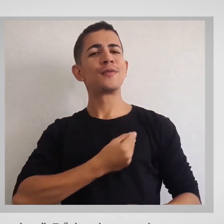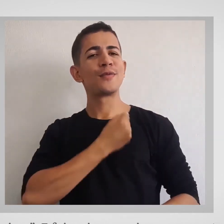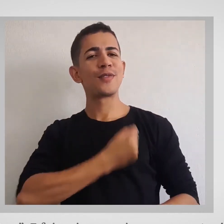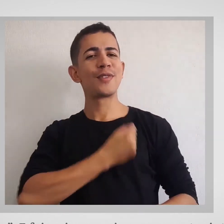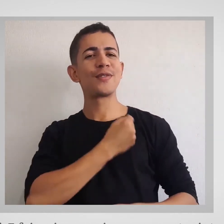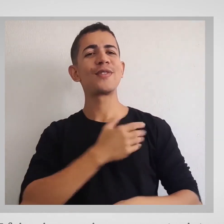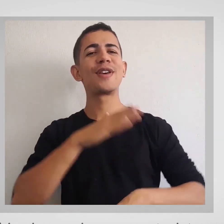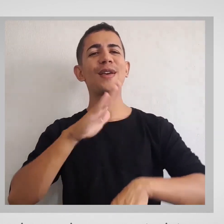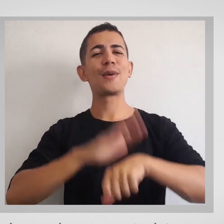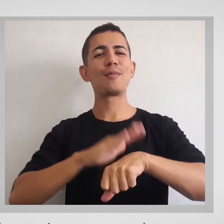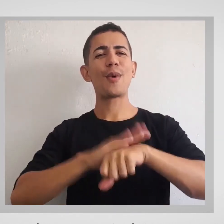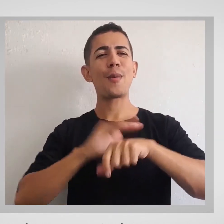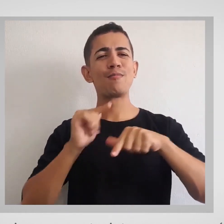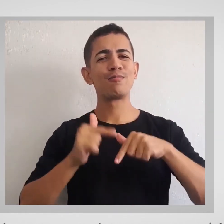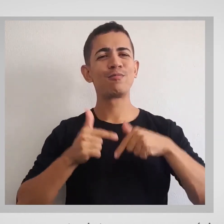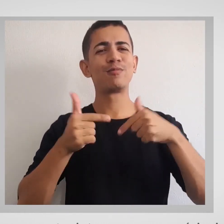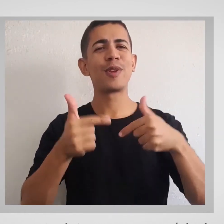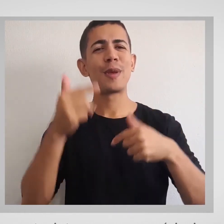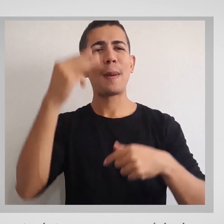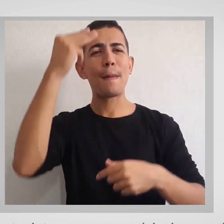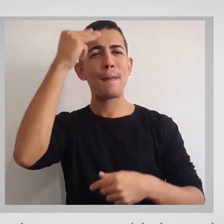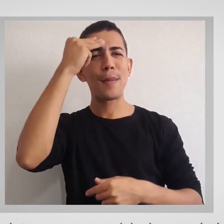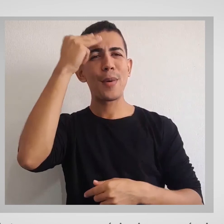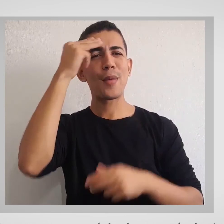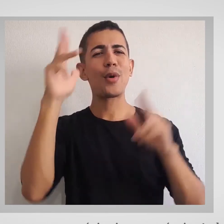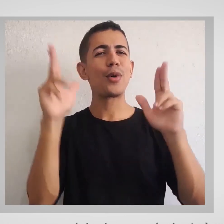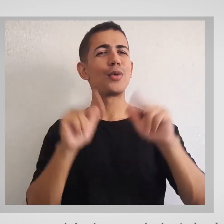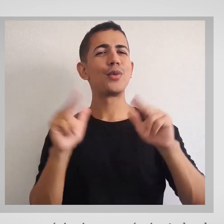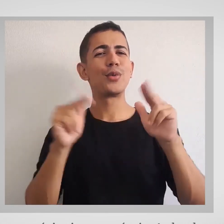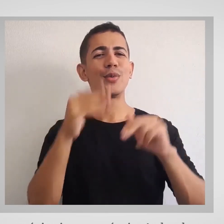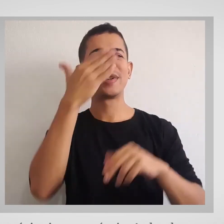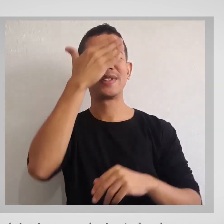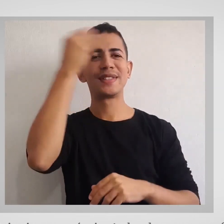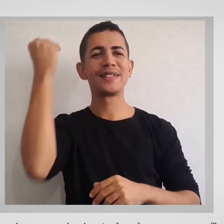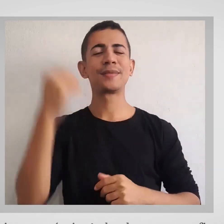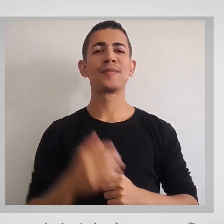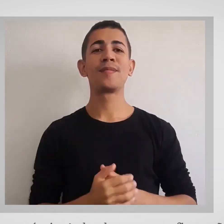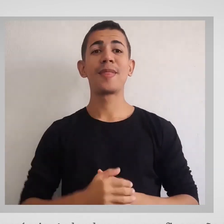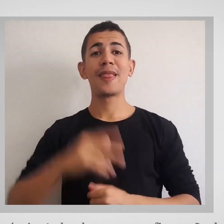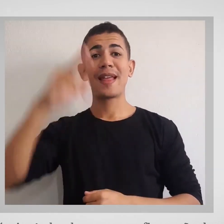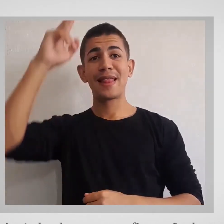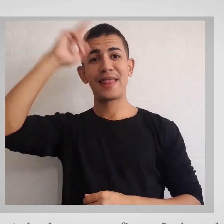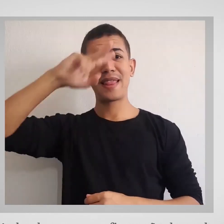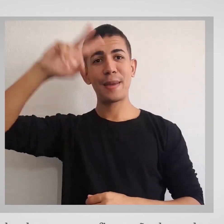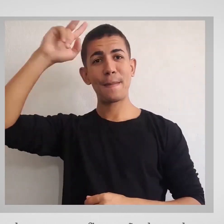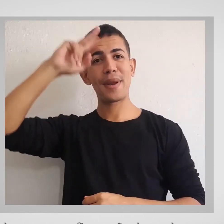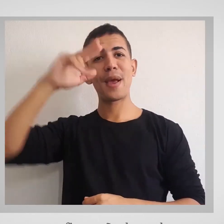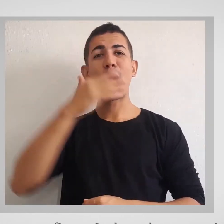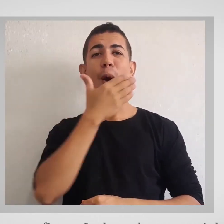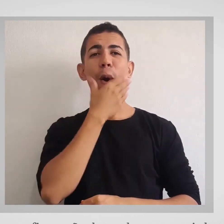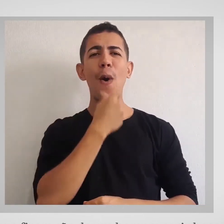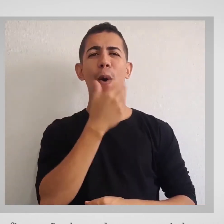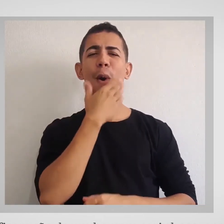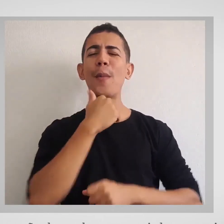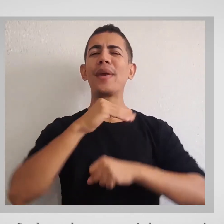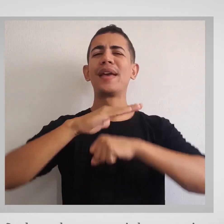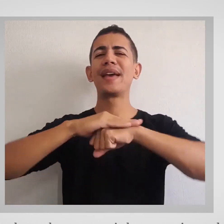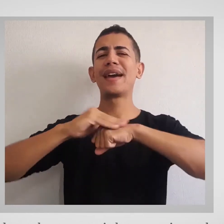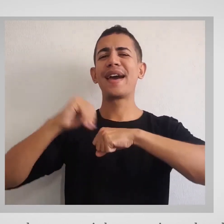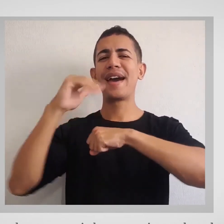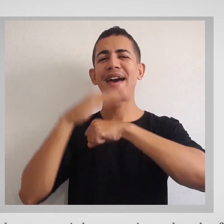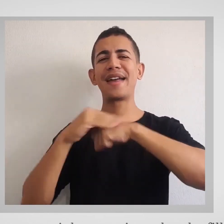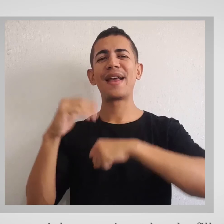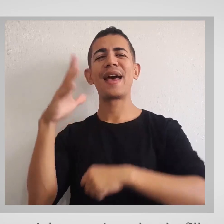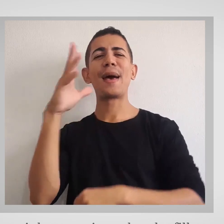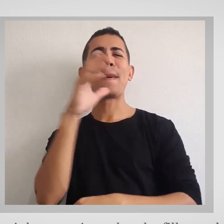momentos intensos com memórias inesquecíveis. As lembranças que ficam são de um homem carinhoso, apaixonado pelos